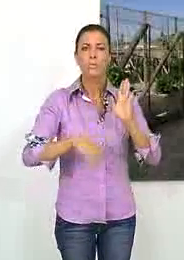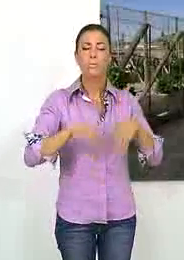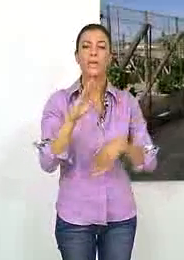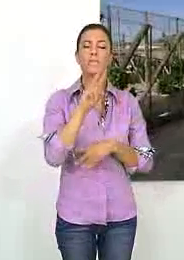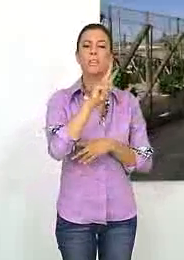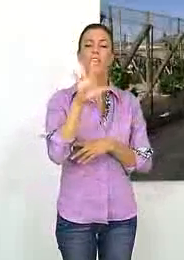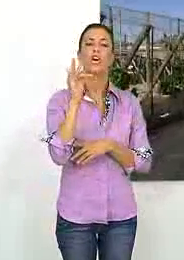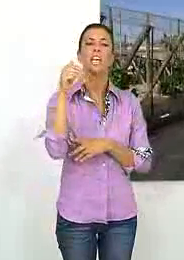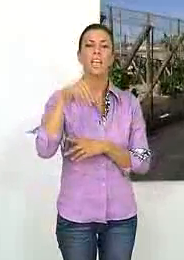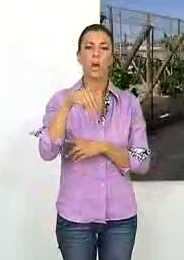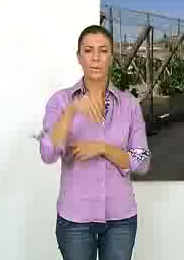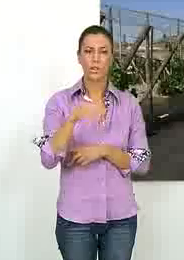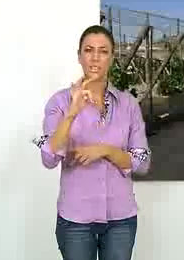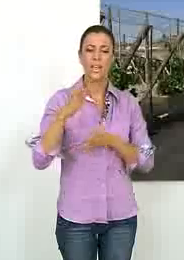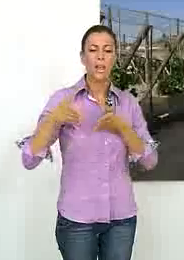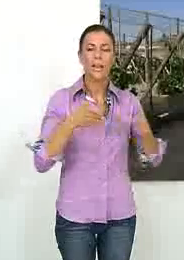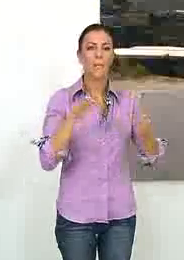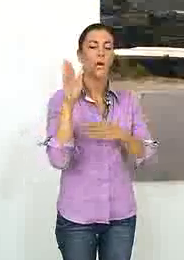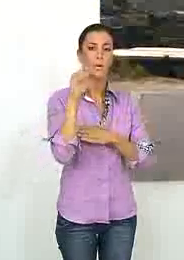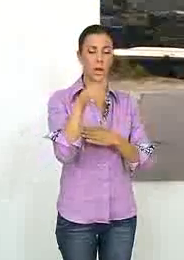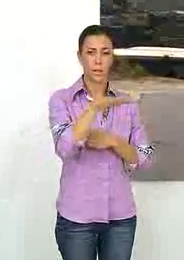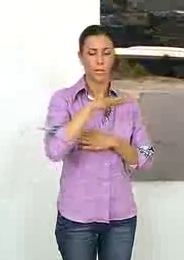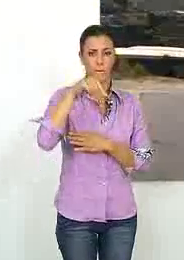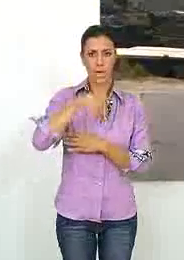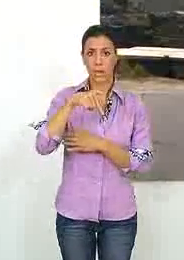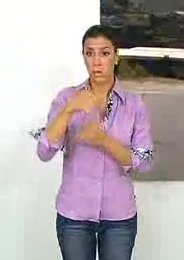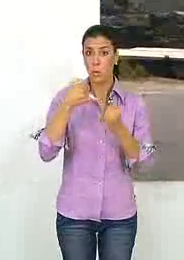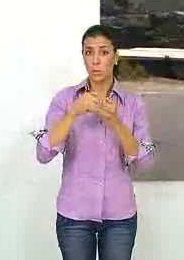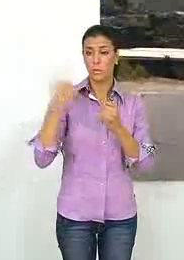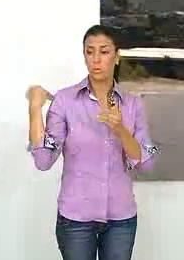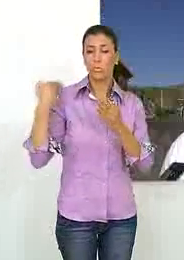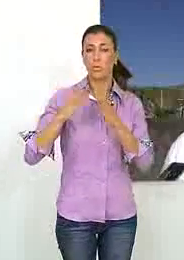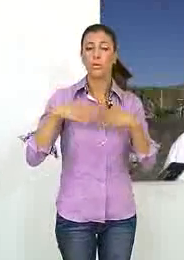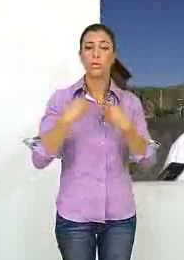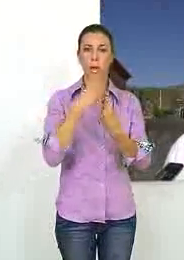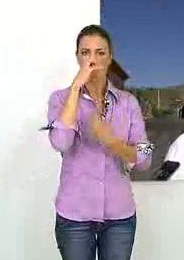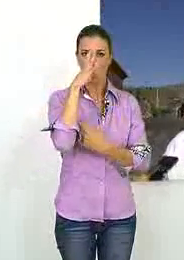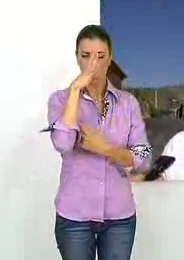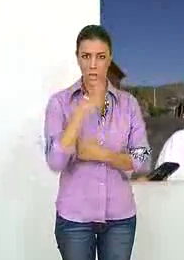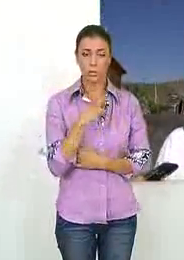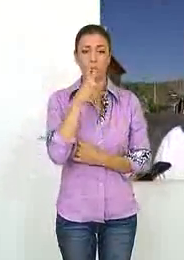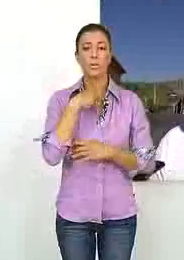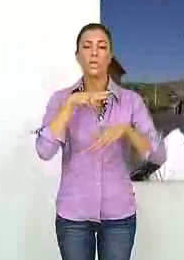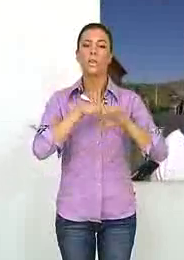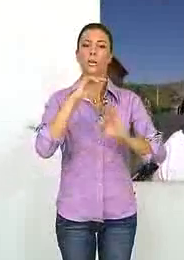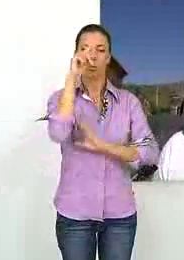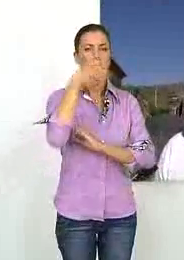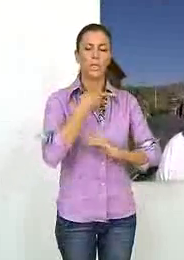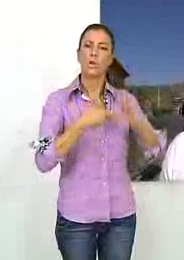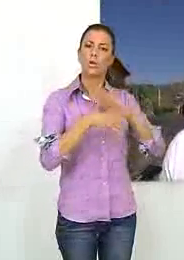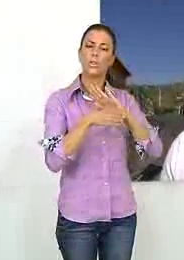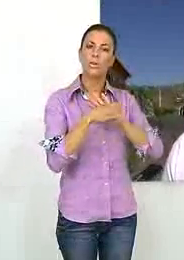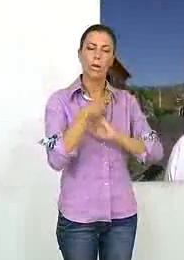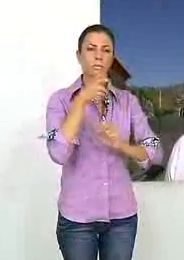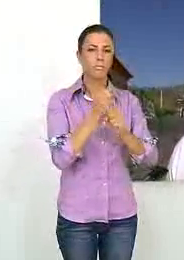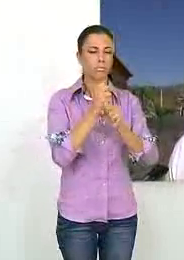25 kilómetros de antecaminos rurales en el municipio durante los últimos cuatro años. El edil de agricultura tiene previsto continuar con la